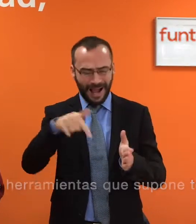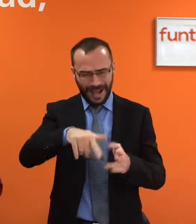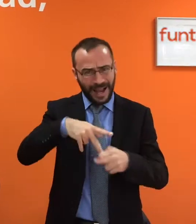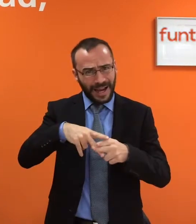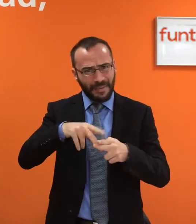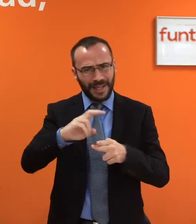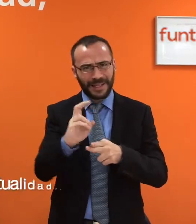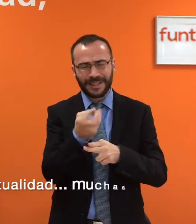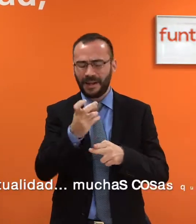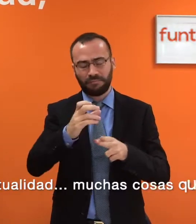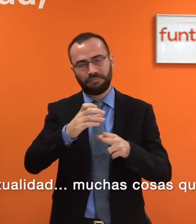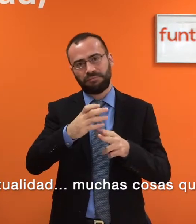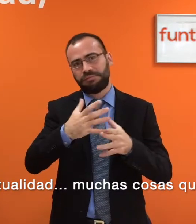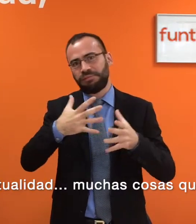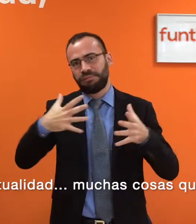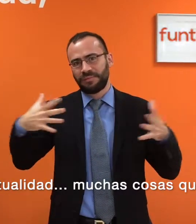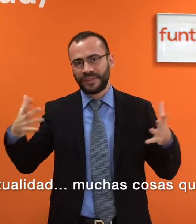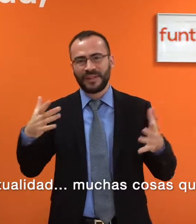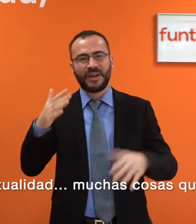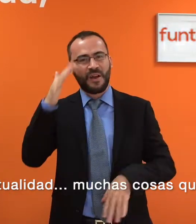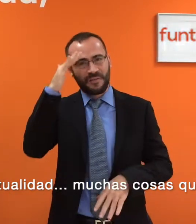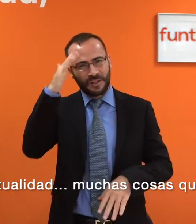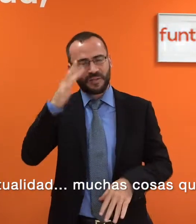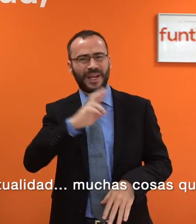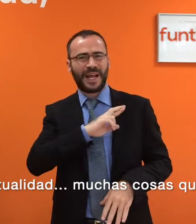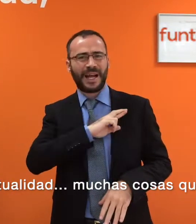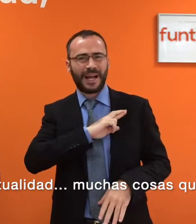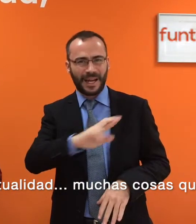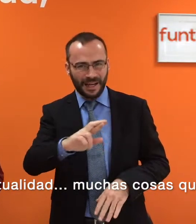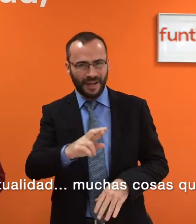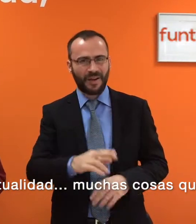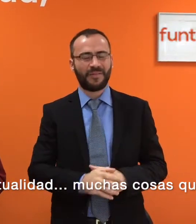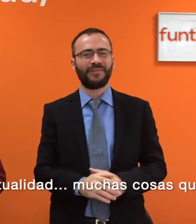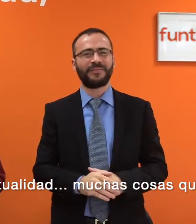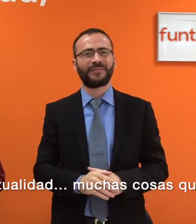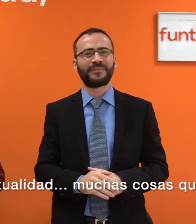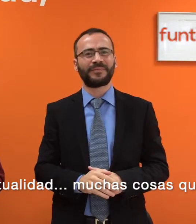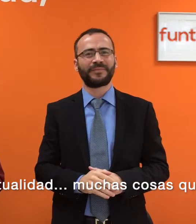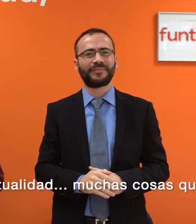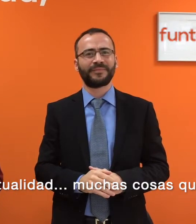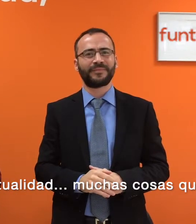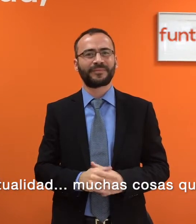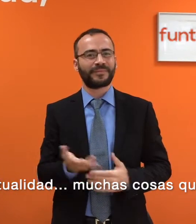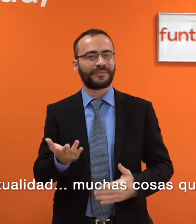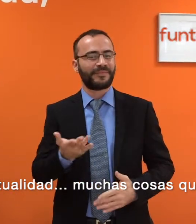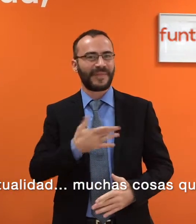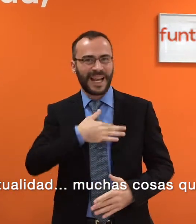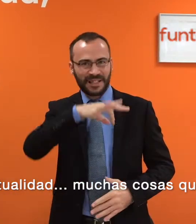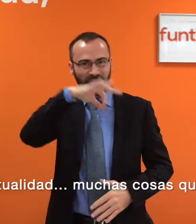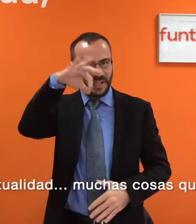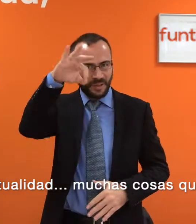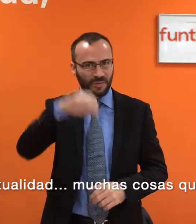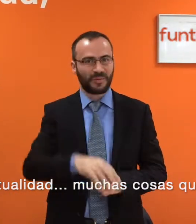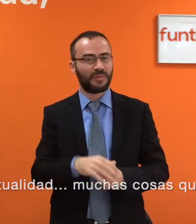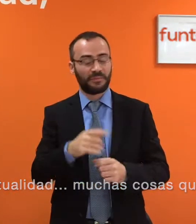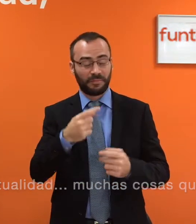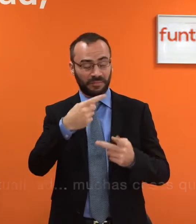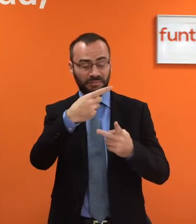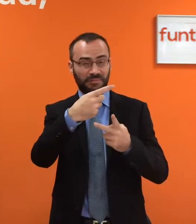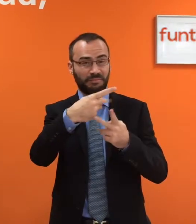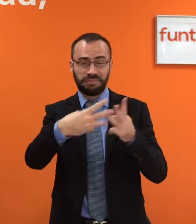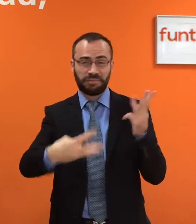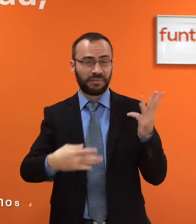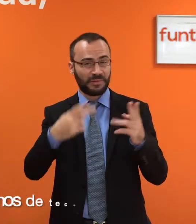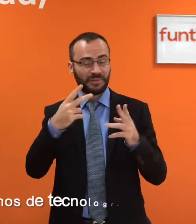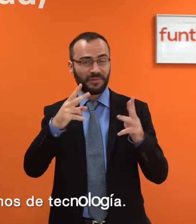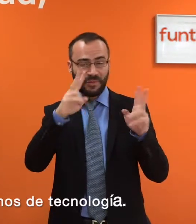todo lo que hay en el mundo, filosofía, religiones, espiritualidad, muchas cosas que hay en el